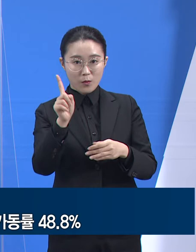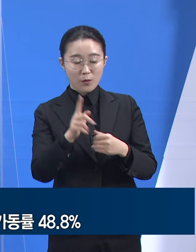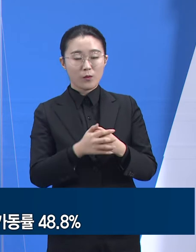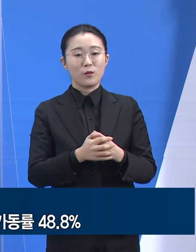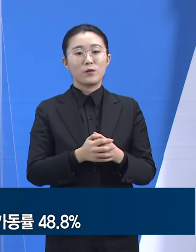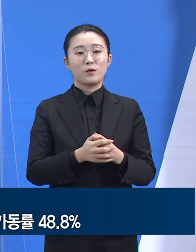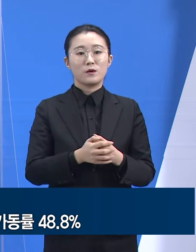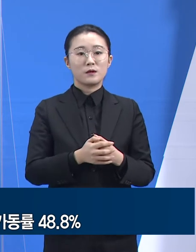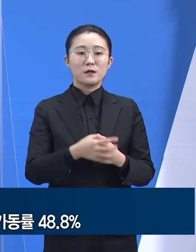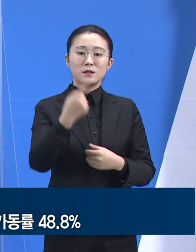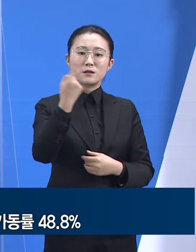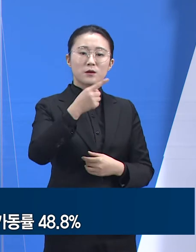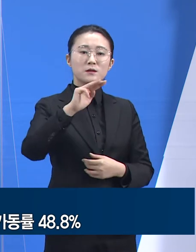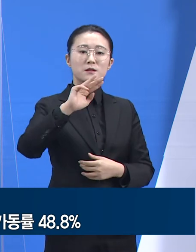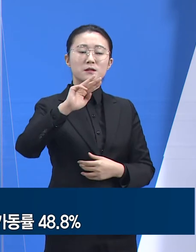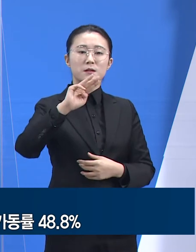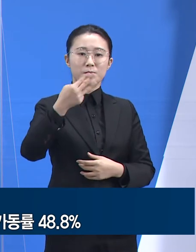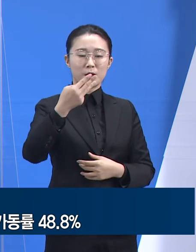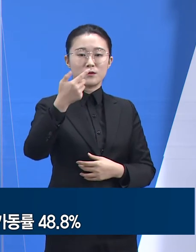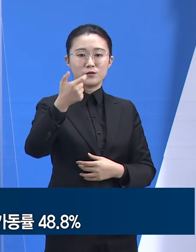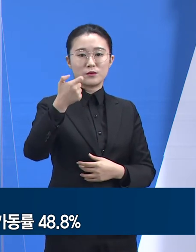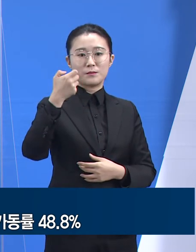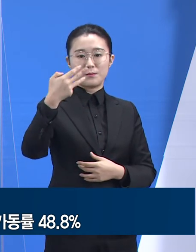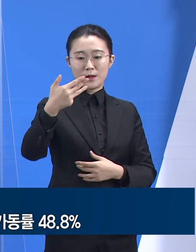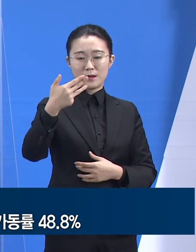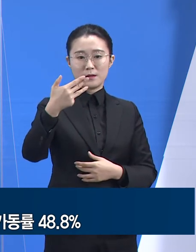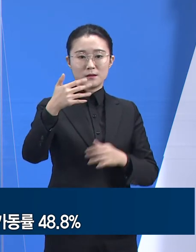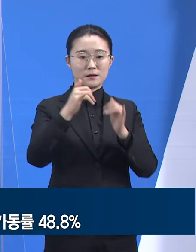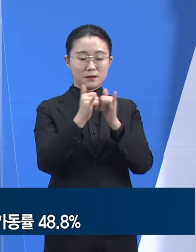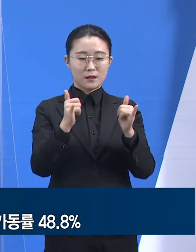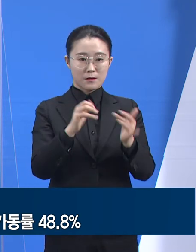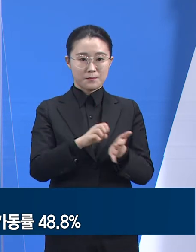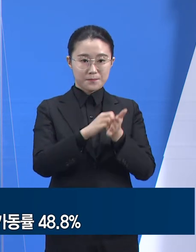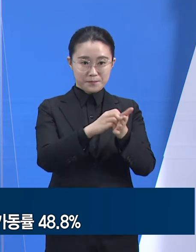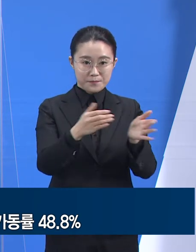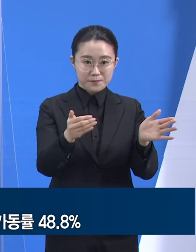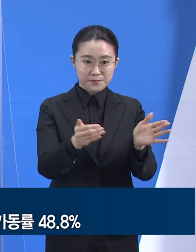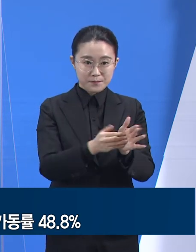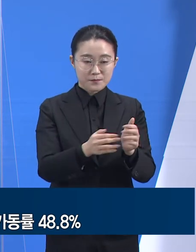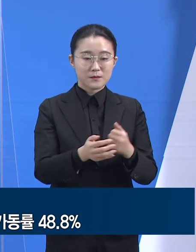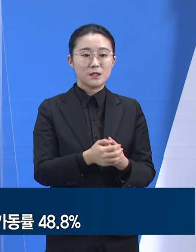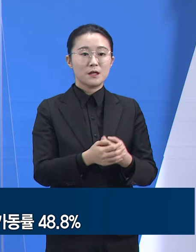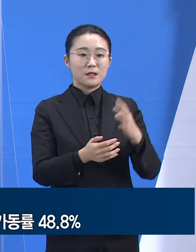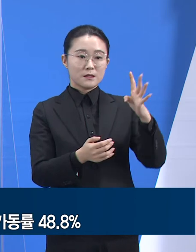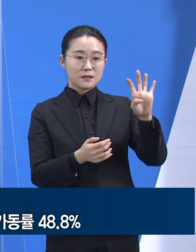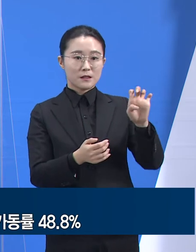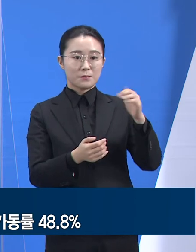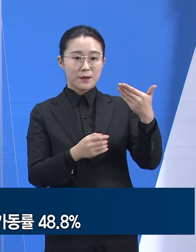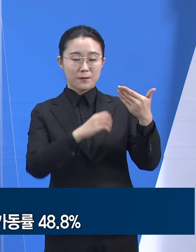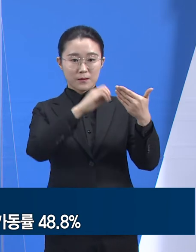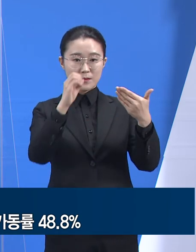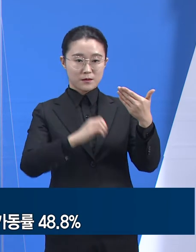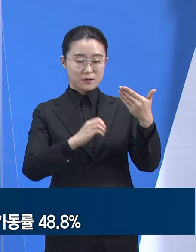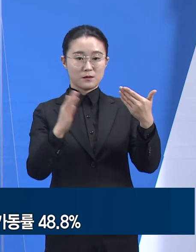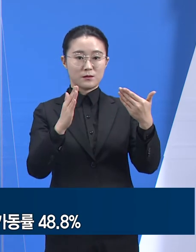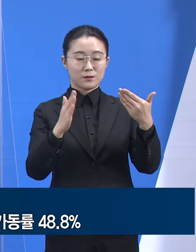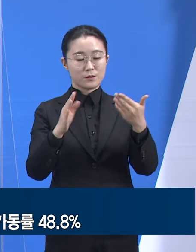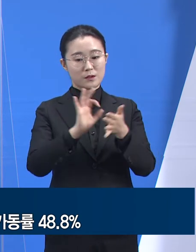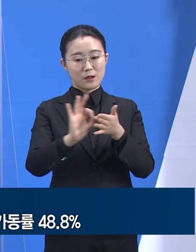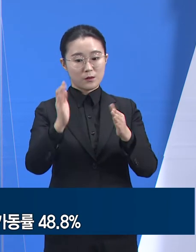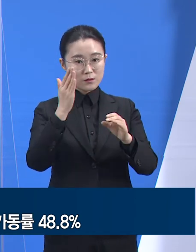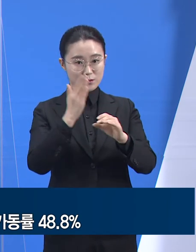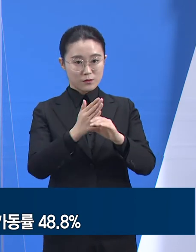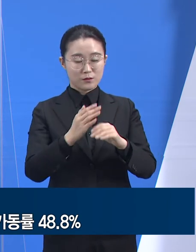1368명 입소해 48.8%의 가동률을 보이고 자녀 수용 가능 인원은